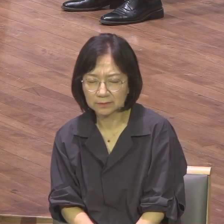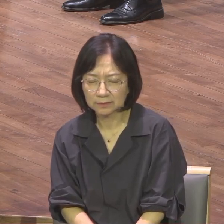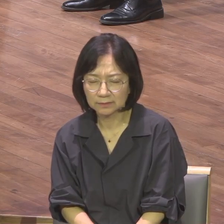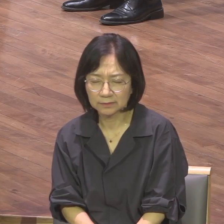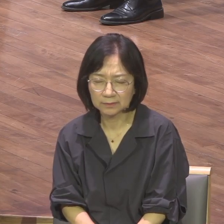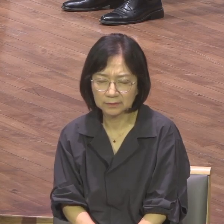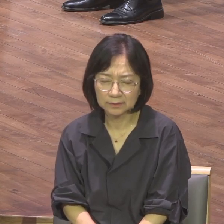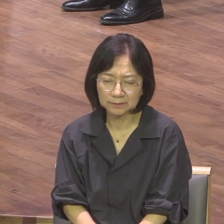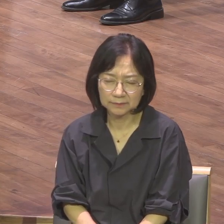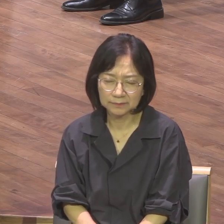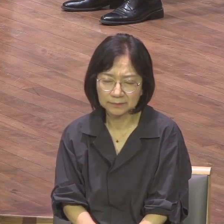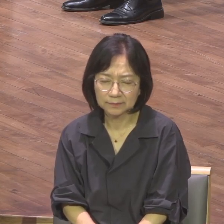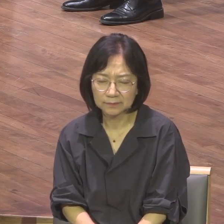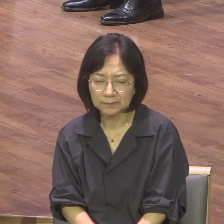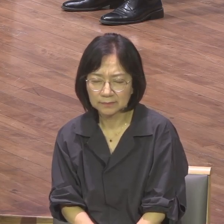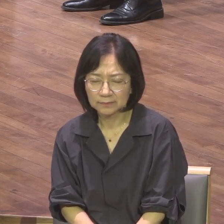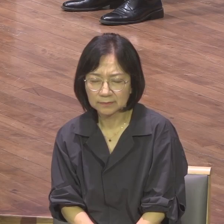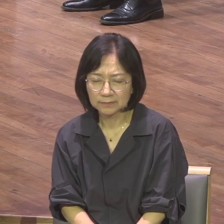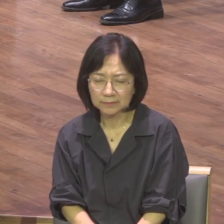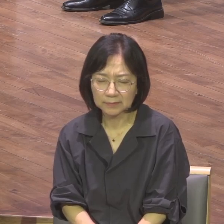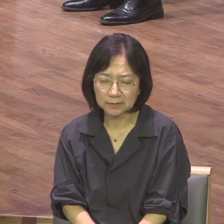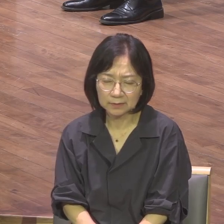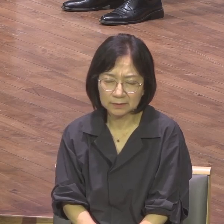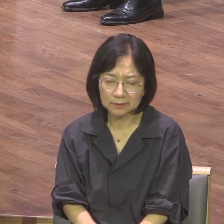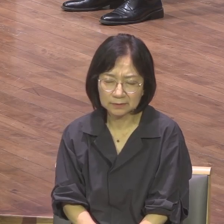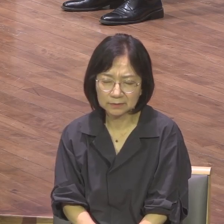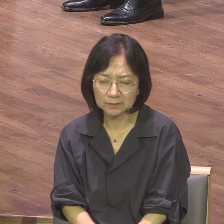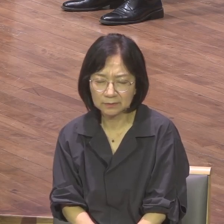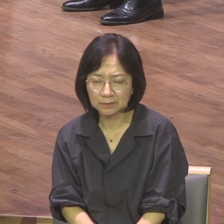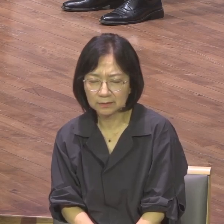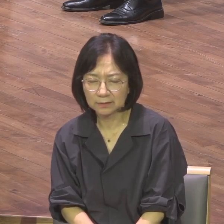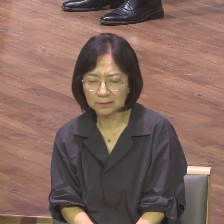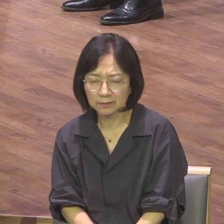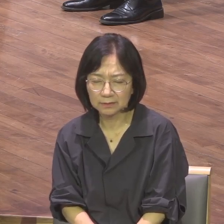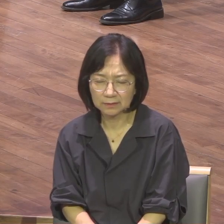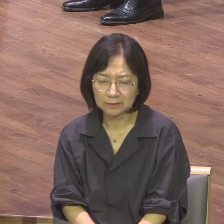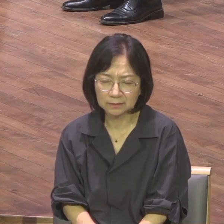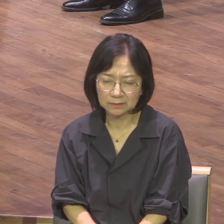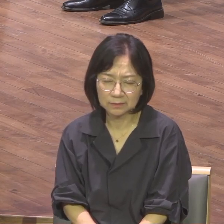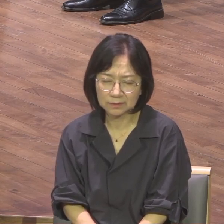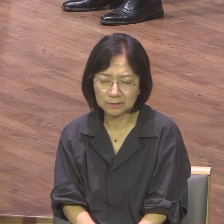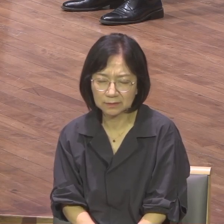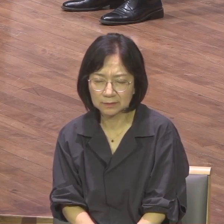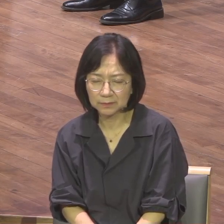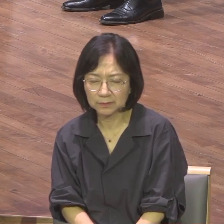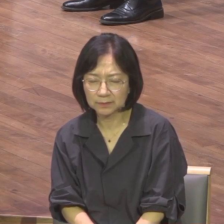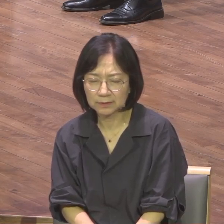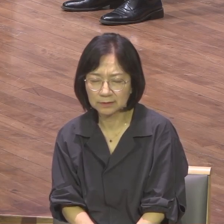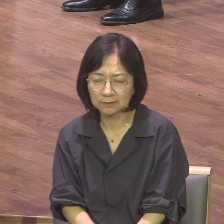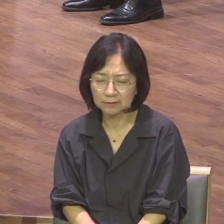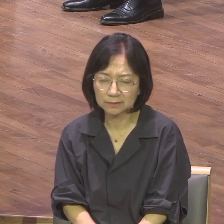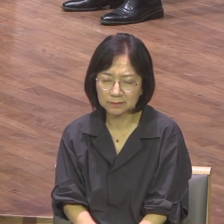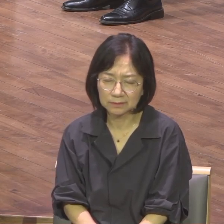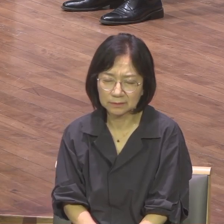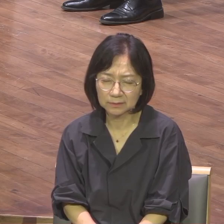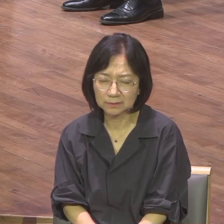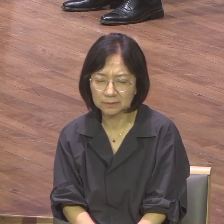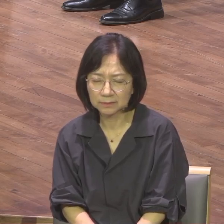날마다 복음하의 응답 속에서 이젠 복음을 뛰어넘어 이 복음이 내 안에 각인되고 꼬리내리고 체딜되게 하시고 이 복음이